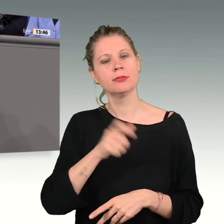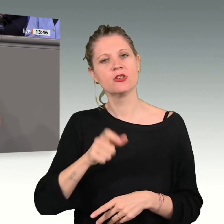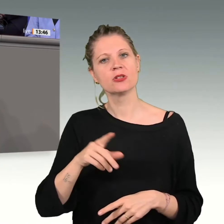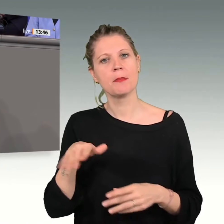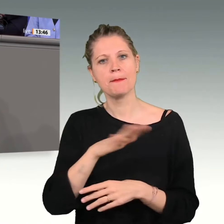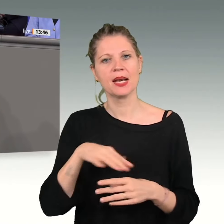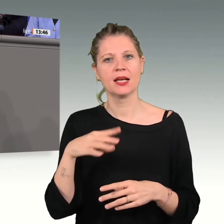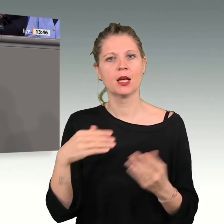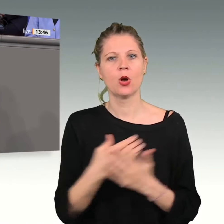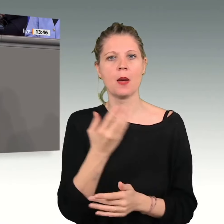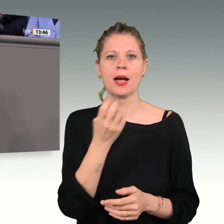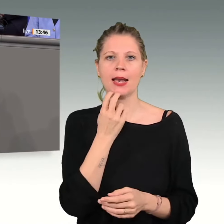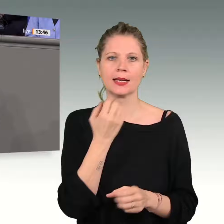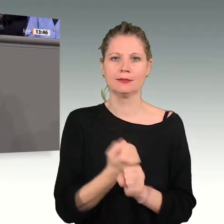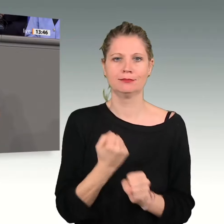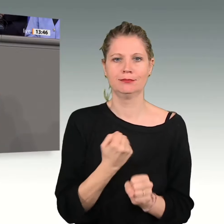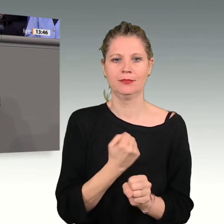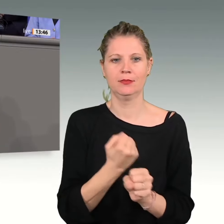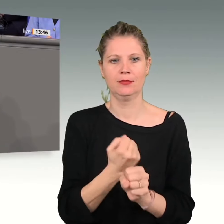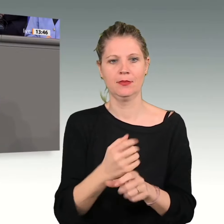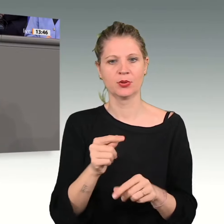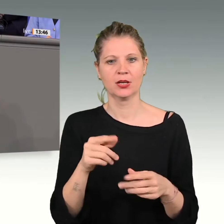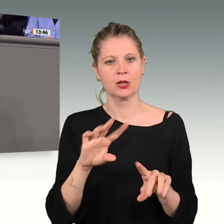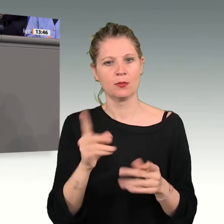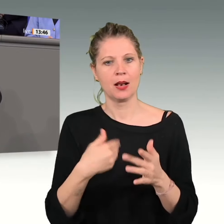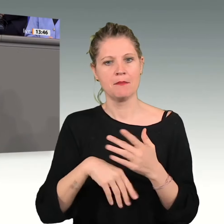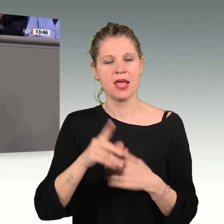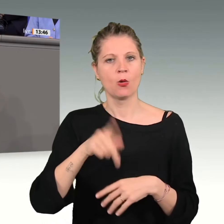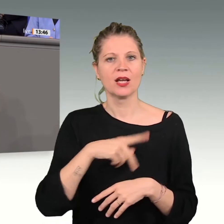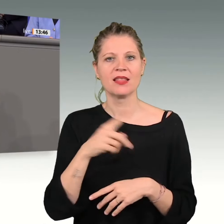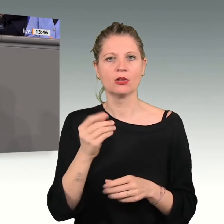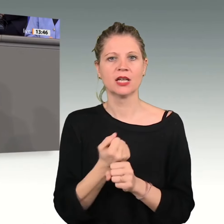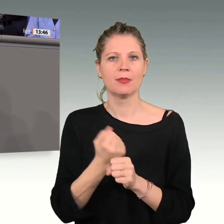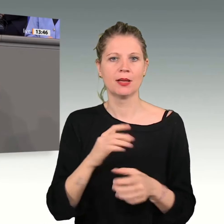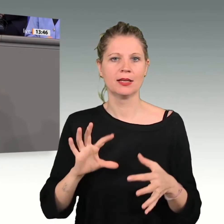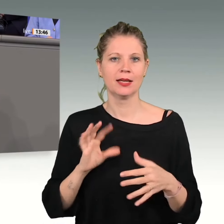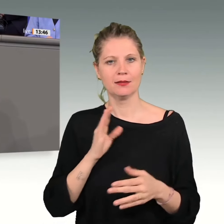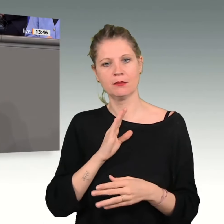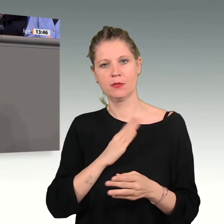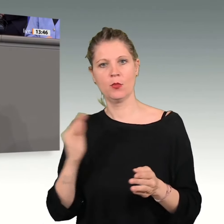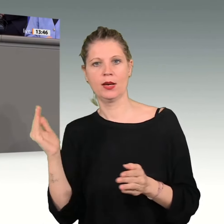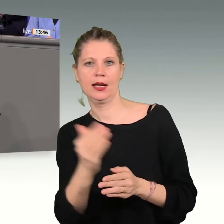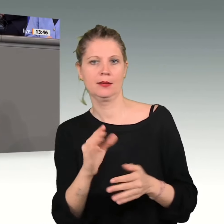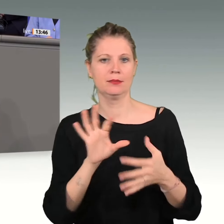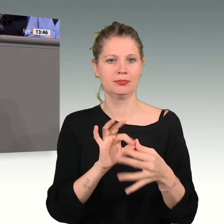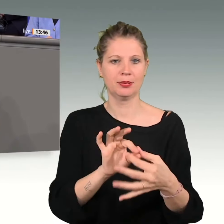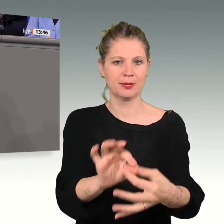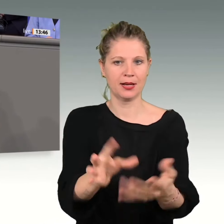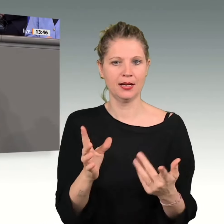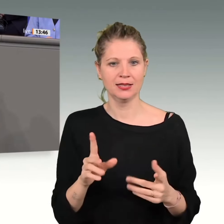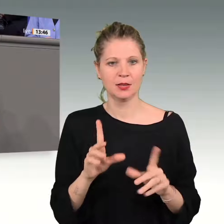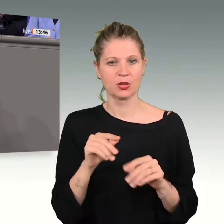Hunderttausende Arbeitsplätze hängen indirekt daran. Der Ausbau der Erneuerbaren schafft weitere Arbeitsplätze, also Investitionen in die Zukunft.